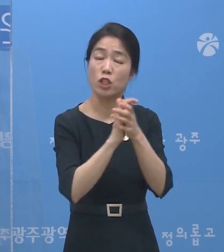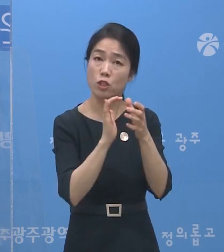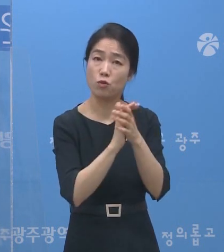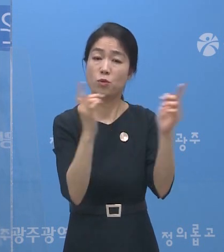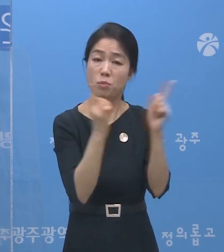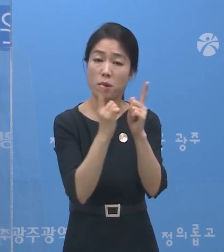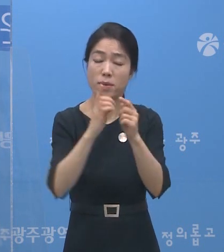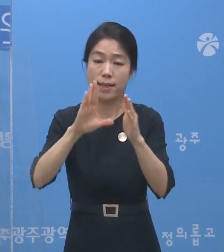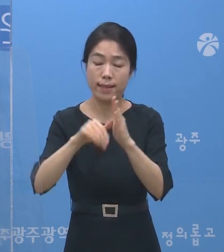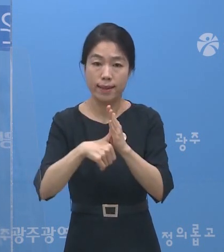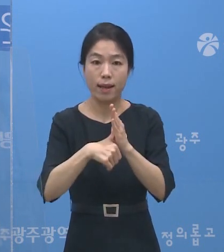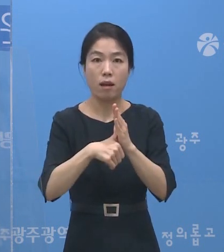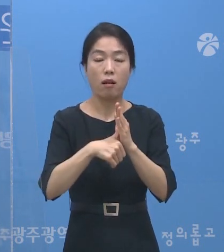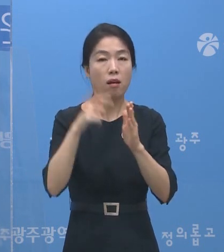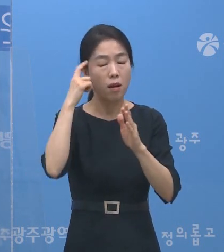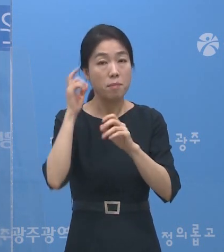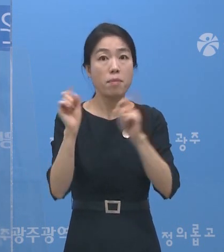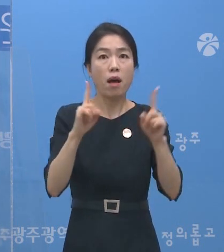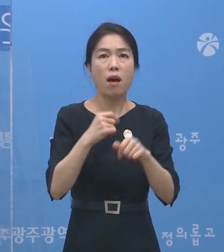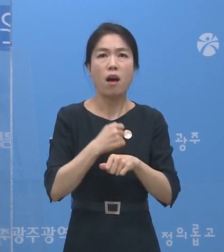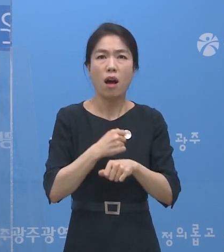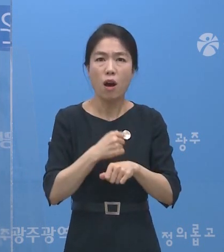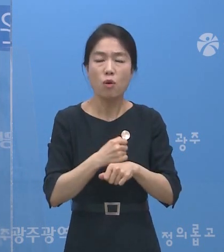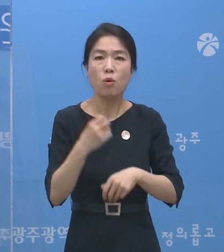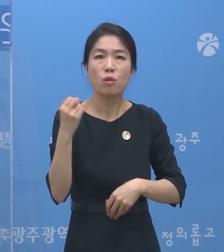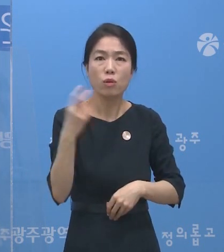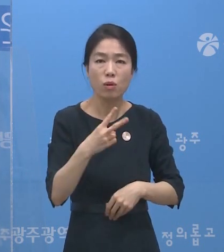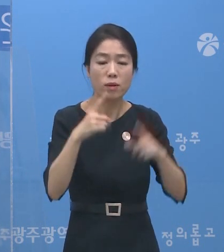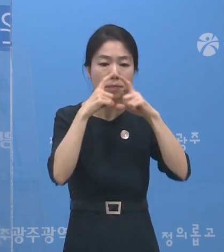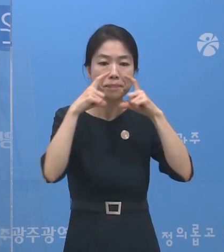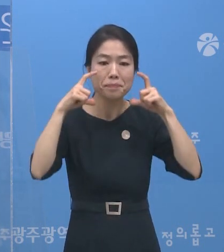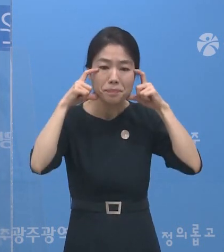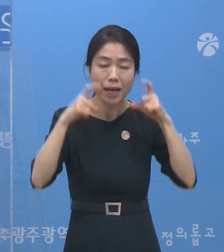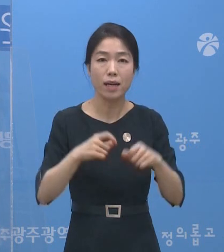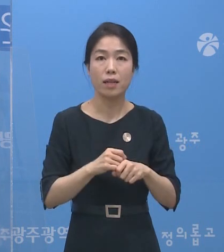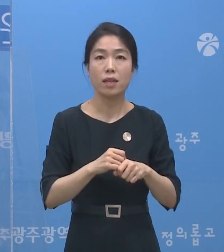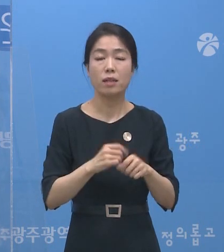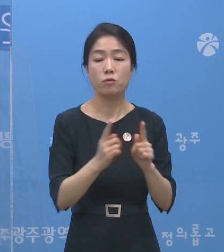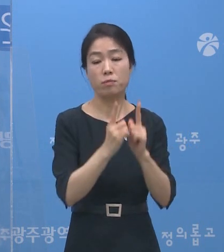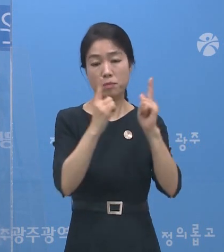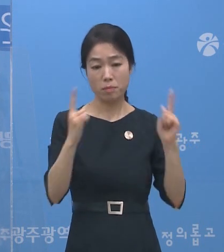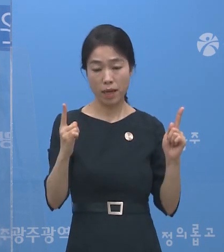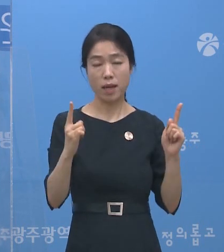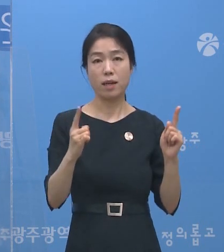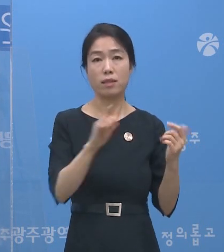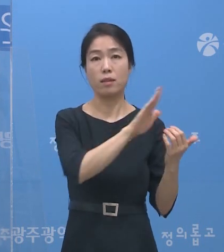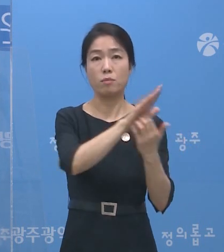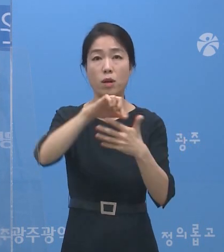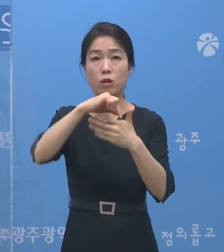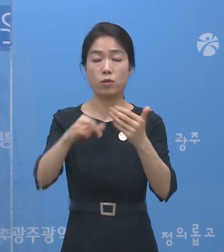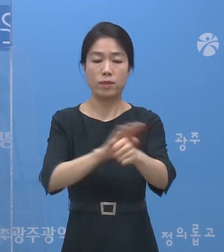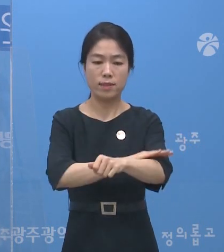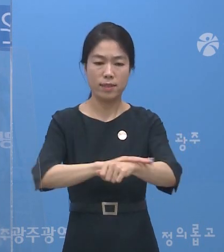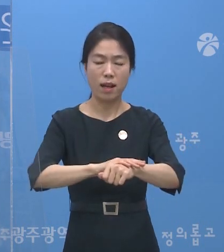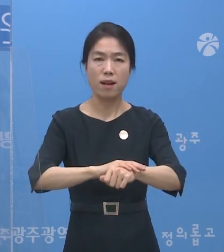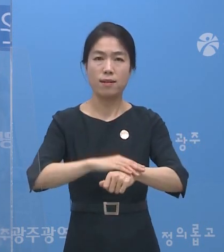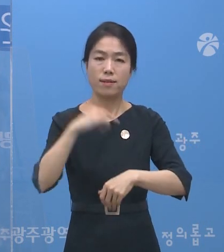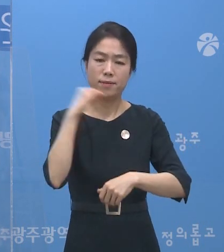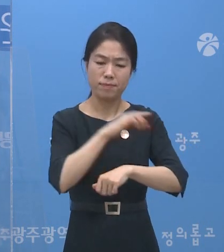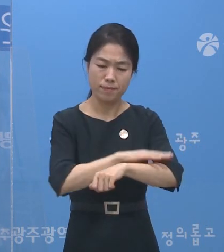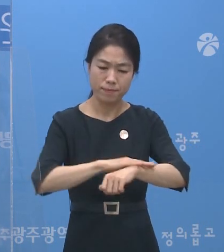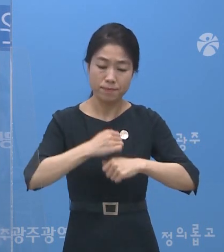긴장감을 유지하면서 마스크 착용, 일정 거리 두기 등 방역수칙을 철저히